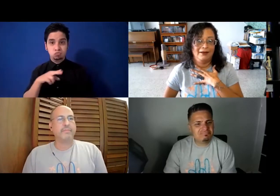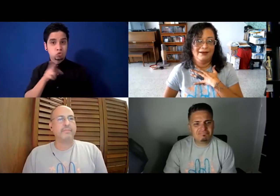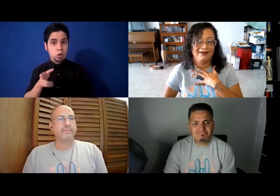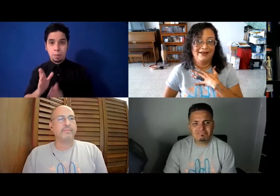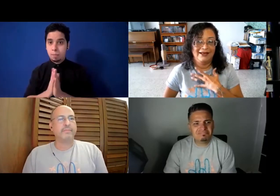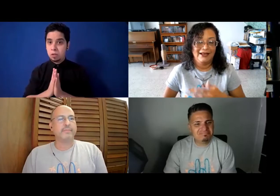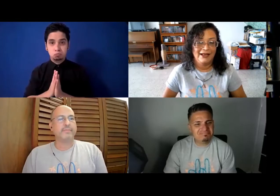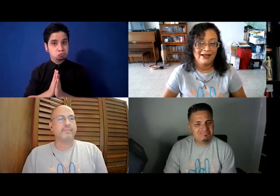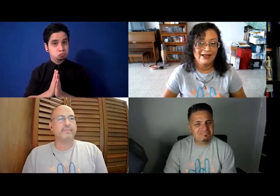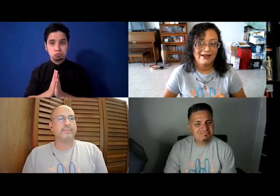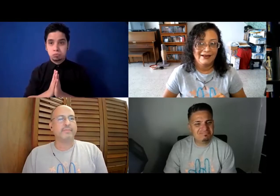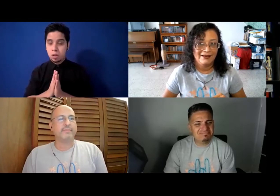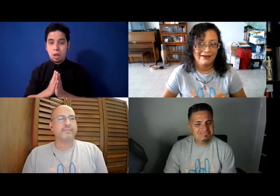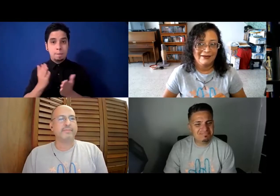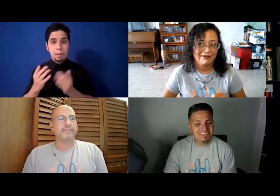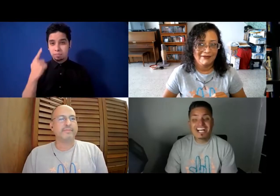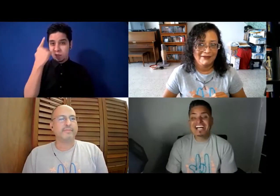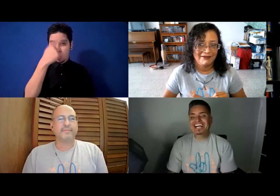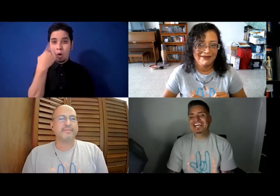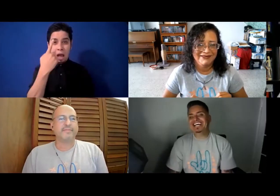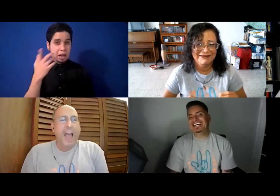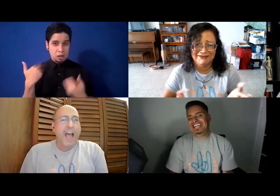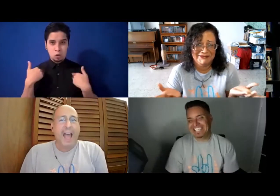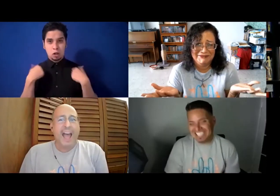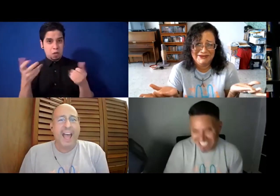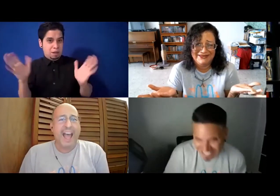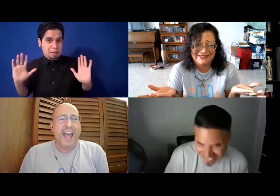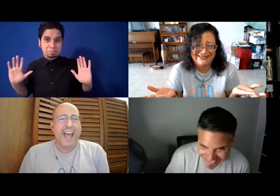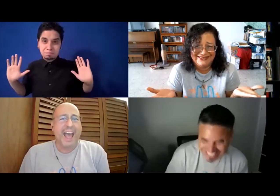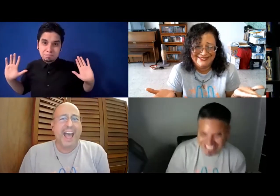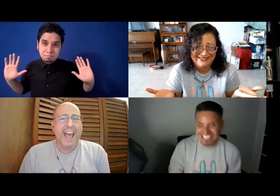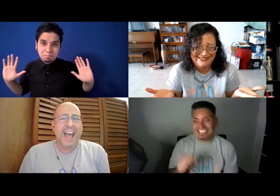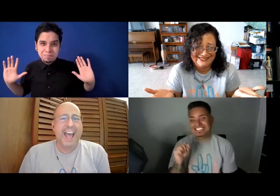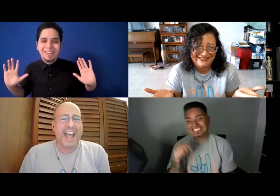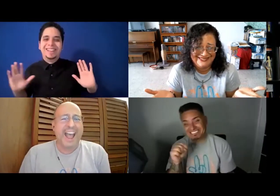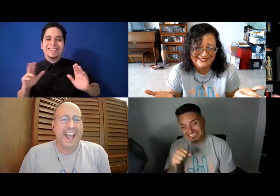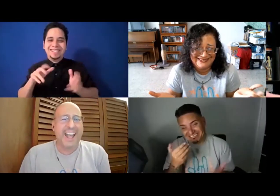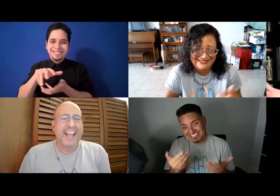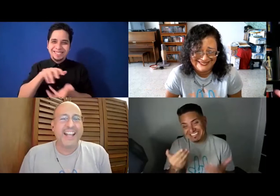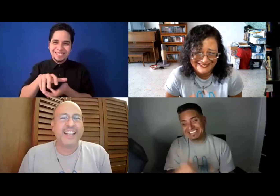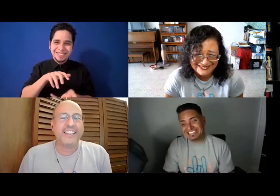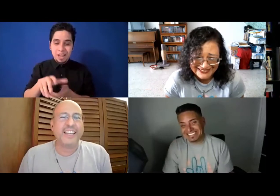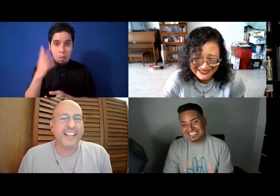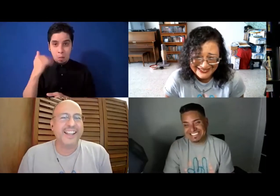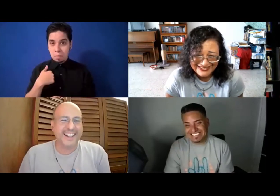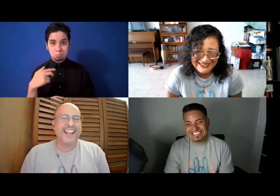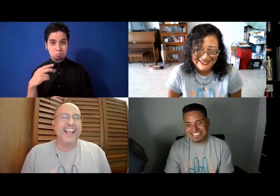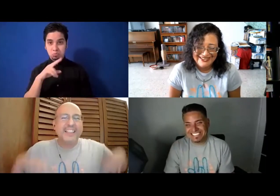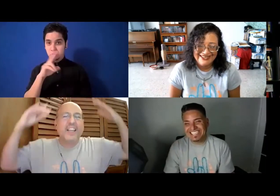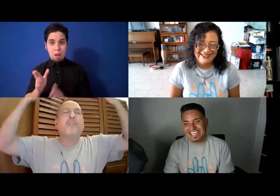Debe ser que tengo cara de que estoy salvo. ¡Yo! Porque mira. Tiene una